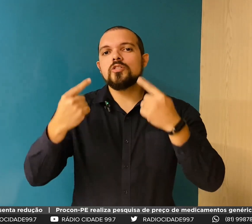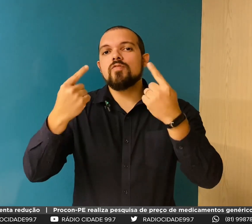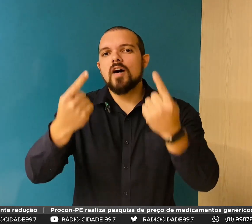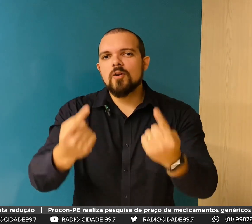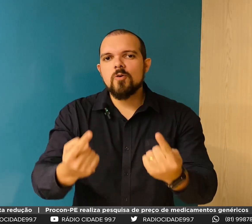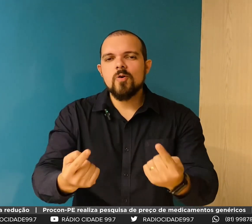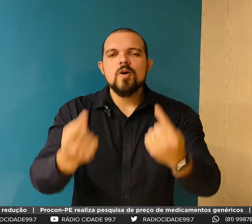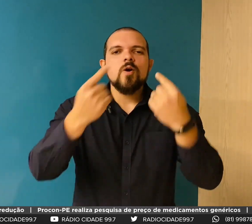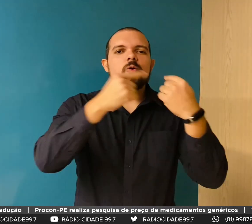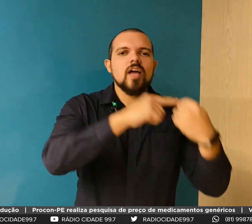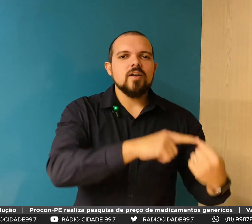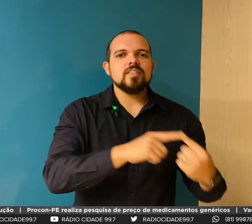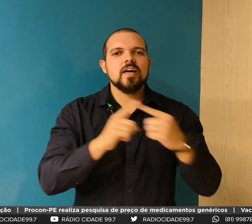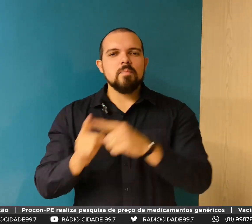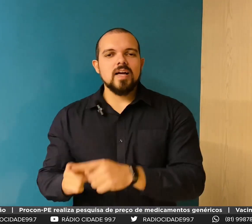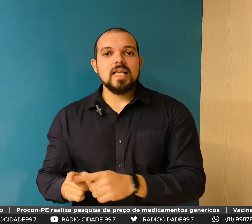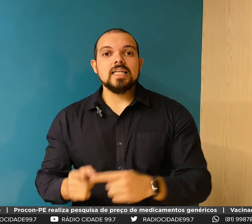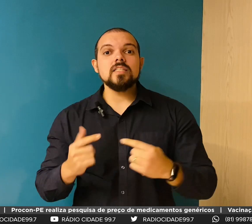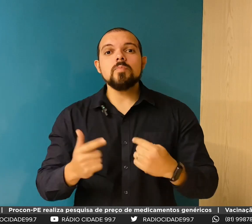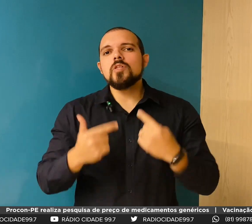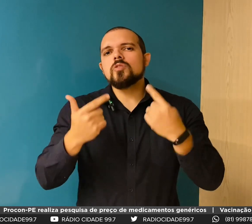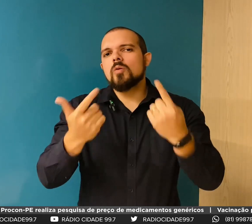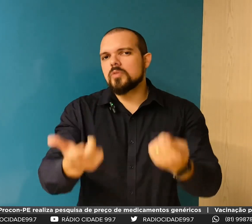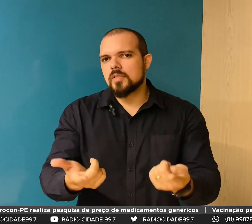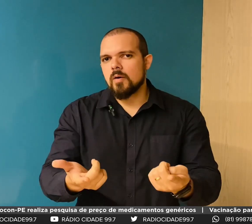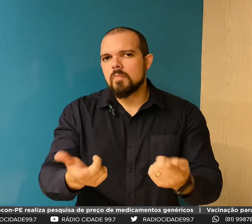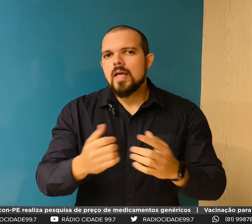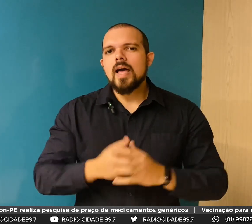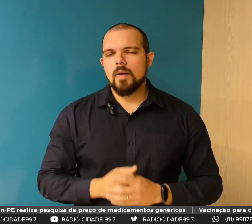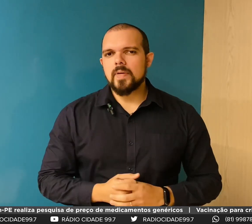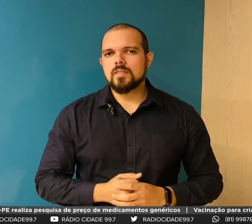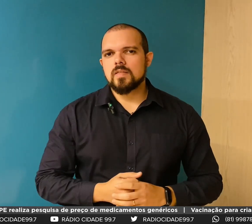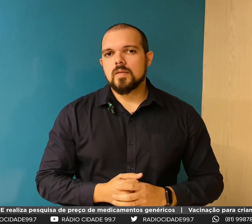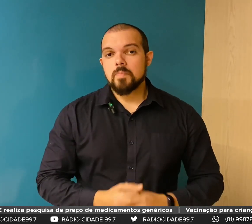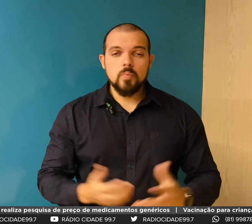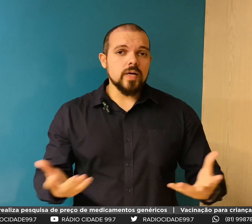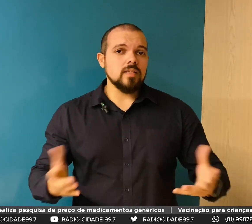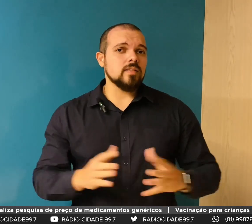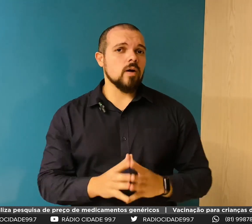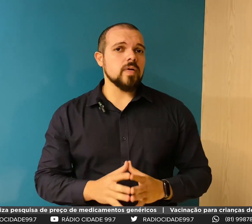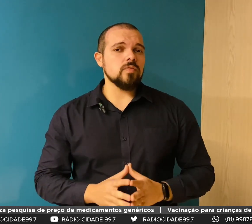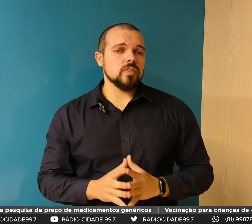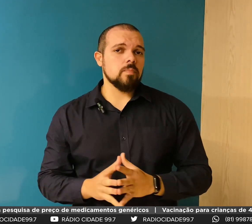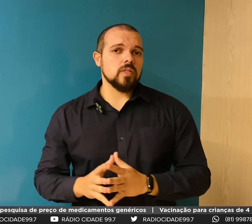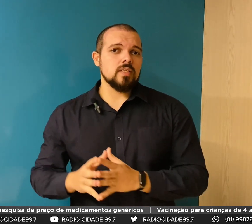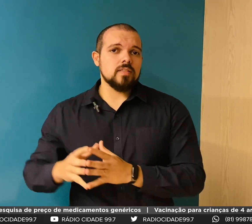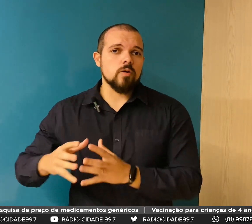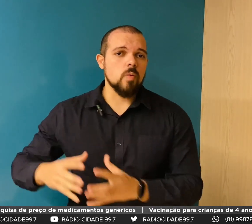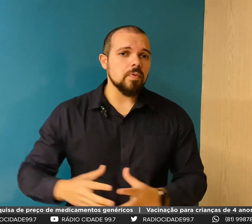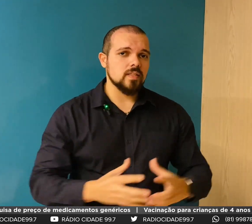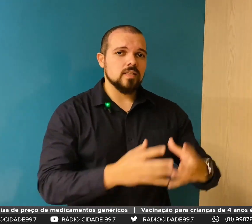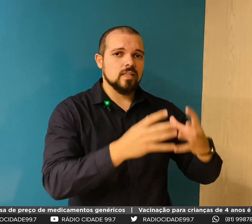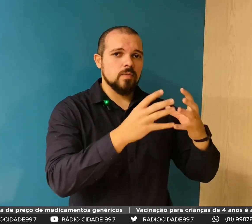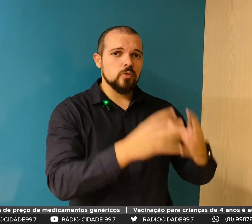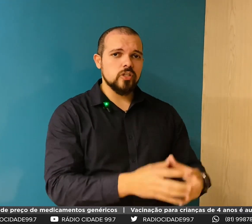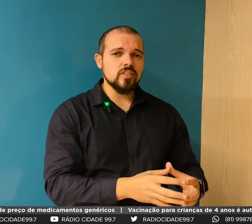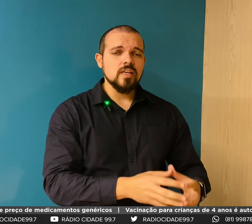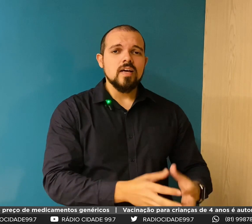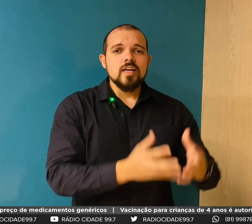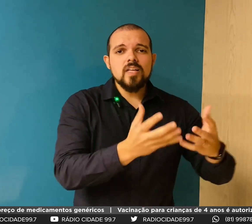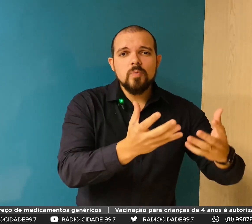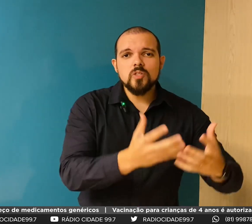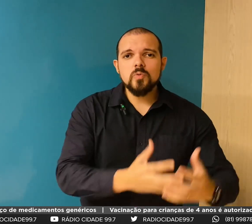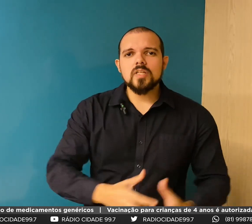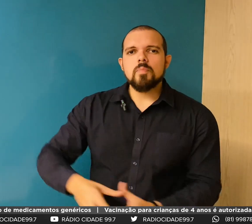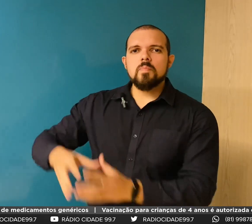proposta de valor eu quero entregar para ela? Que tipo de solução ela precisa? Porque inicialmente você pode iniciar com o plano de tratamento